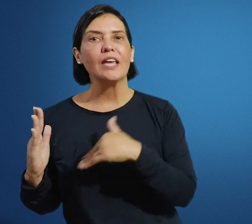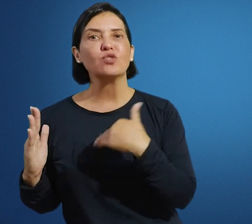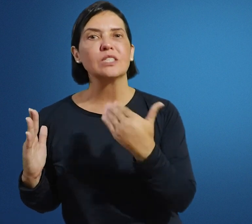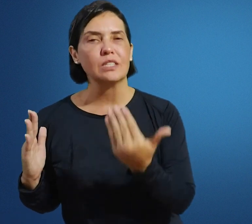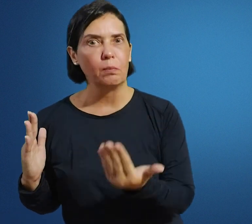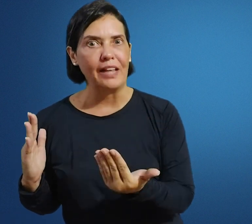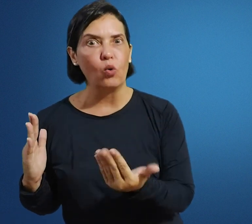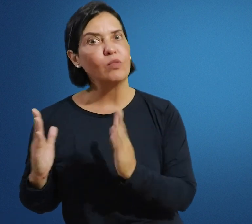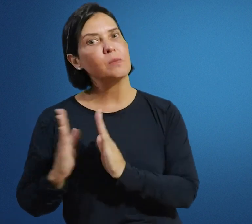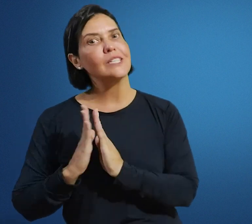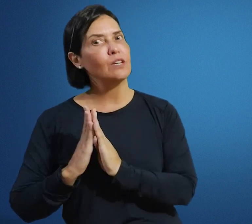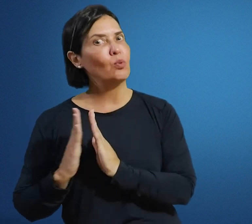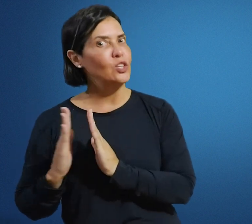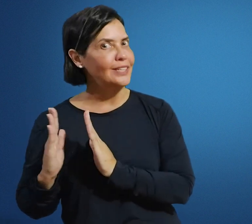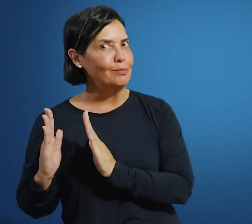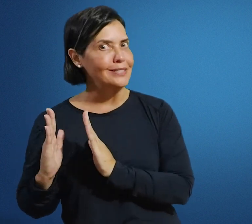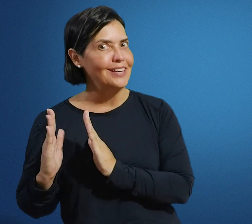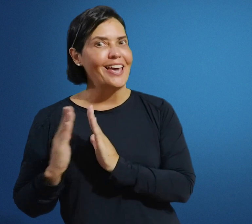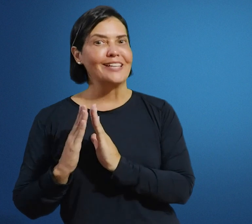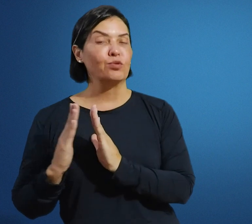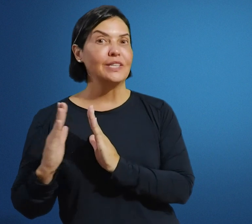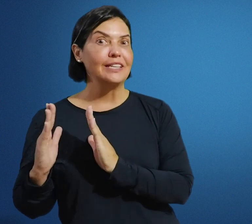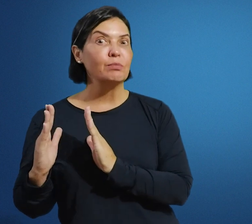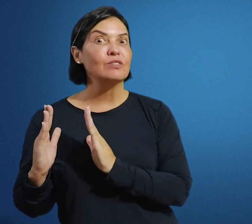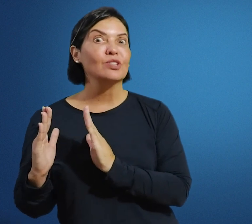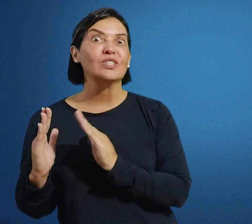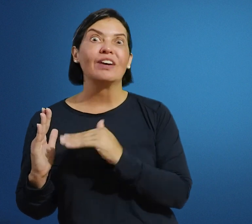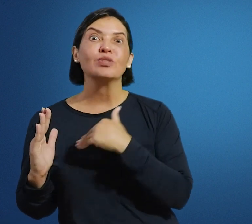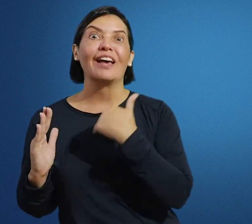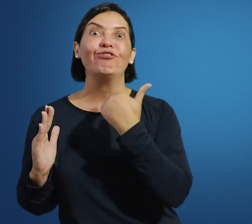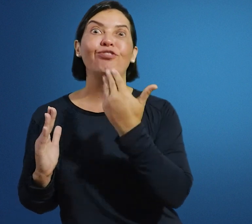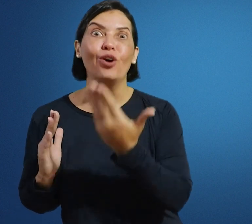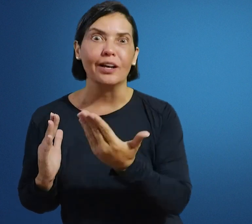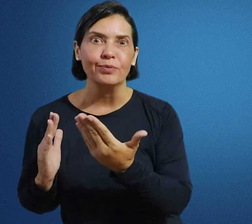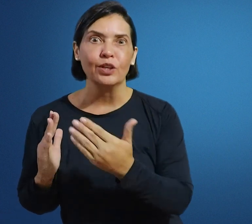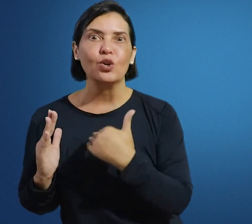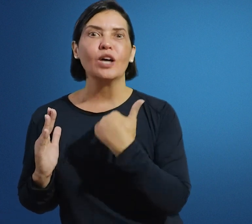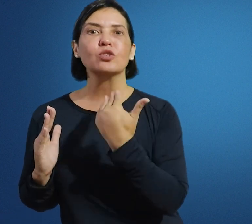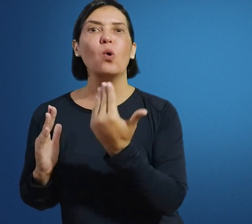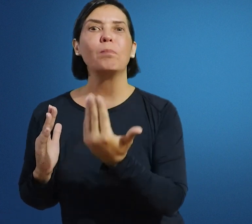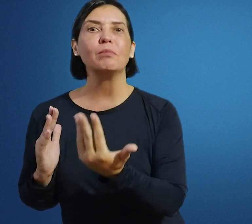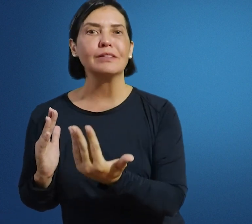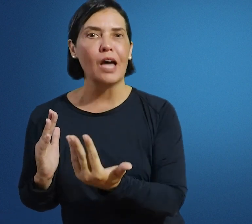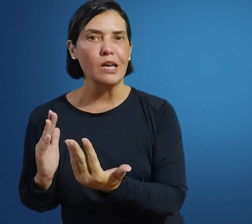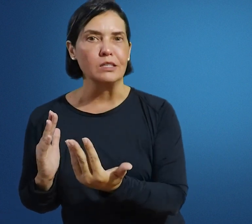além de você ser pedagogo, você precisa ser fluente em Libras. Essa fluência em Libras, você vai buscar fora, em horas complementares,